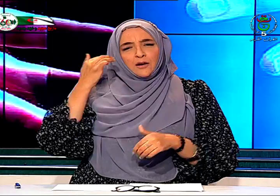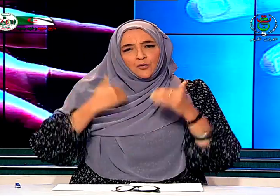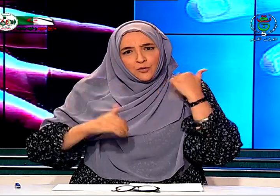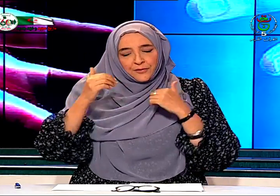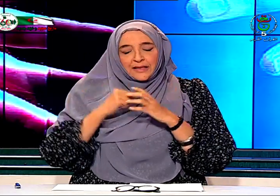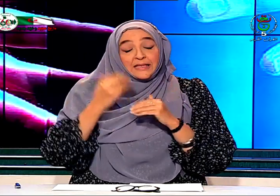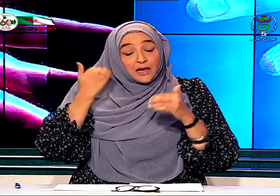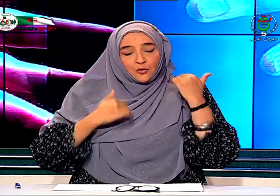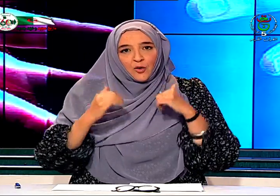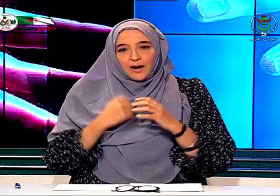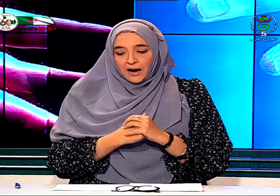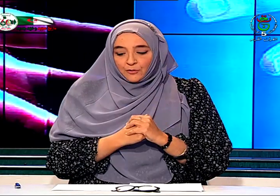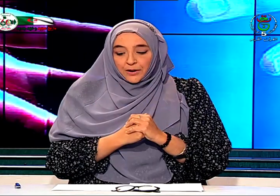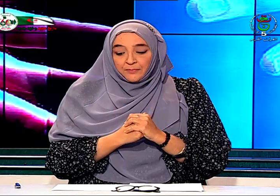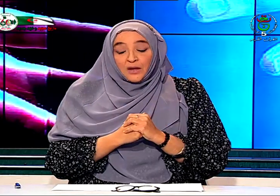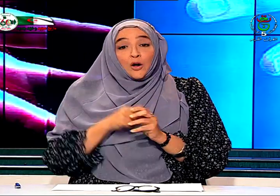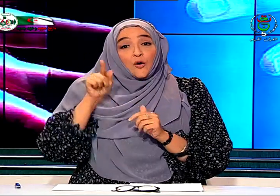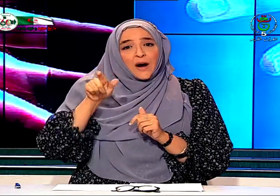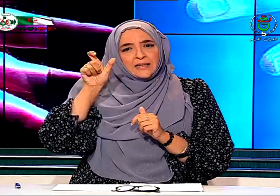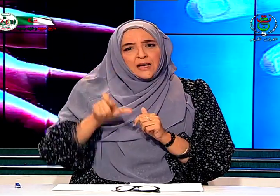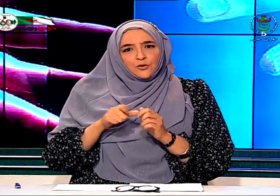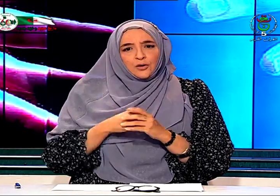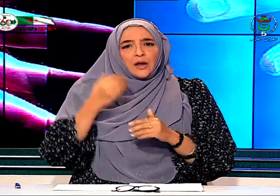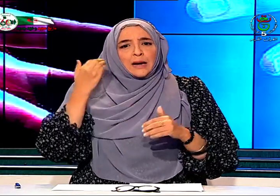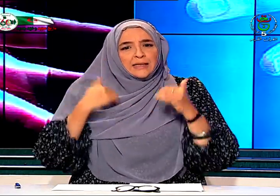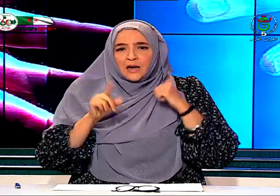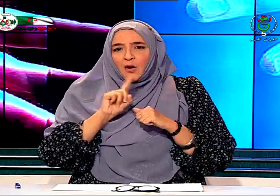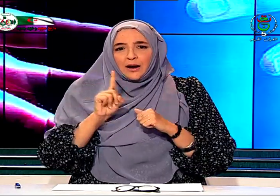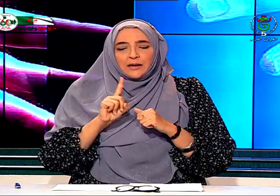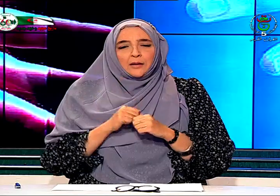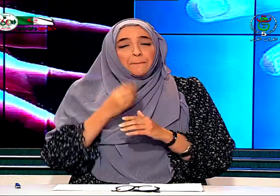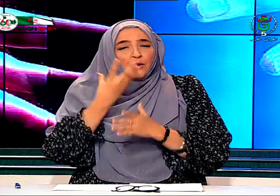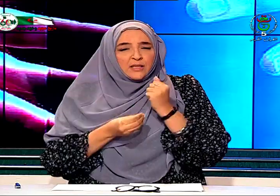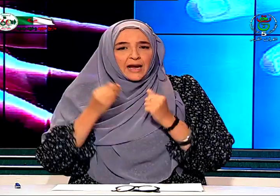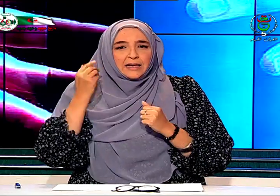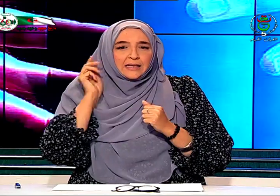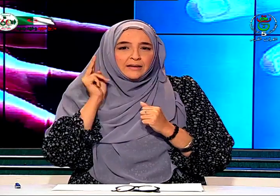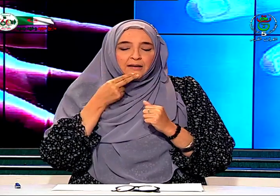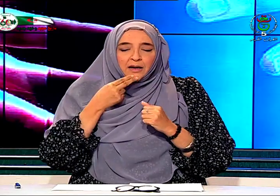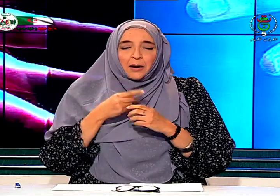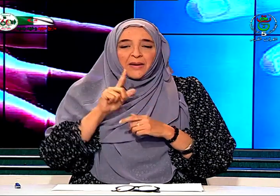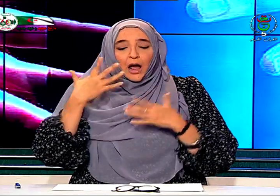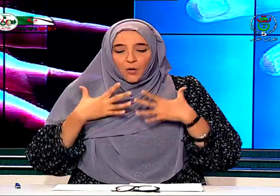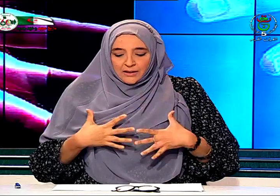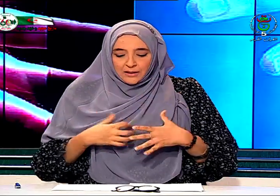المعاق عفوا هو إنسان ليس معاقا بنقص حاسة من حواسه